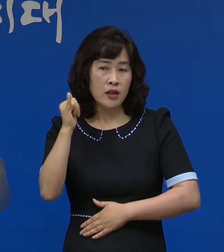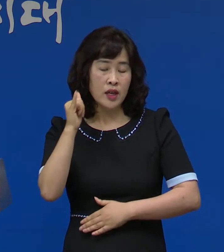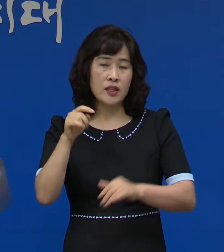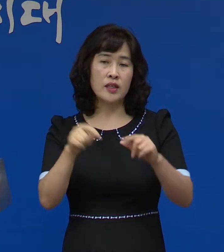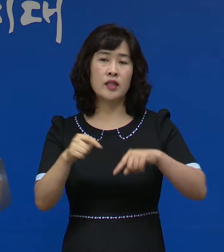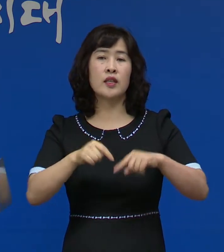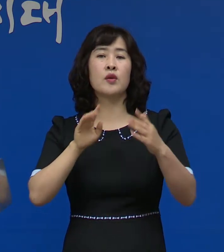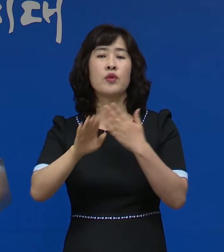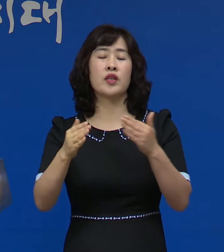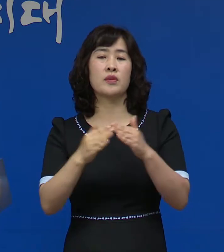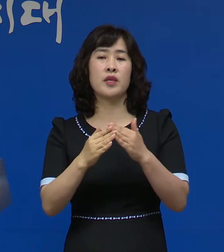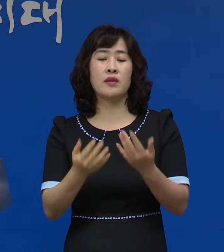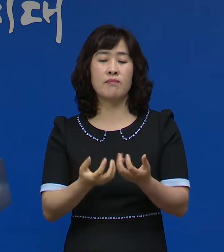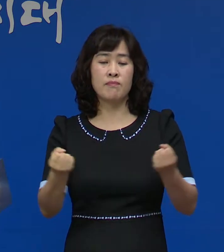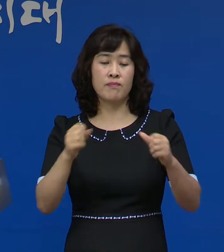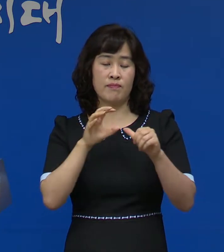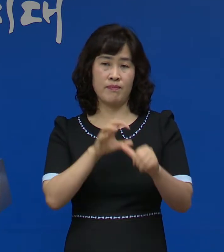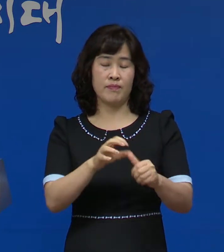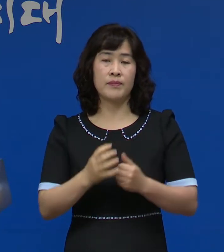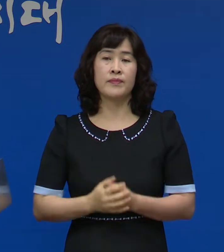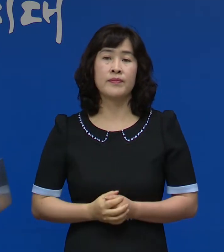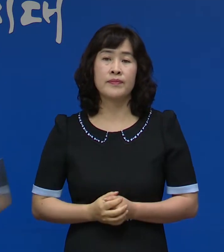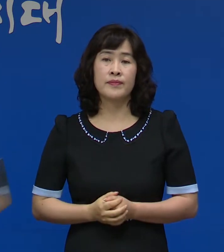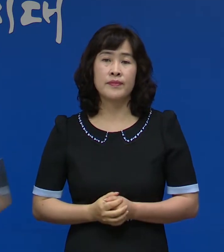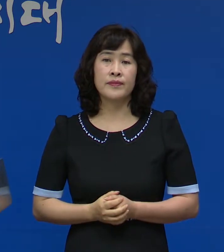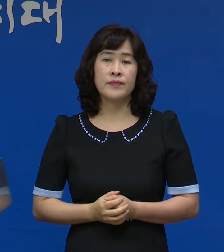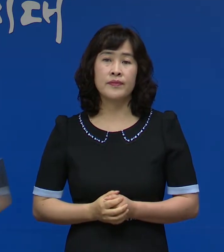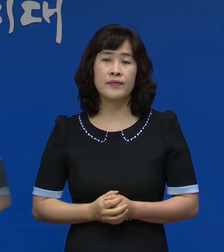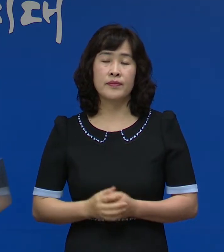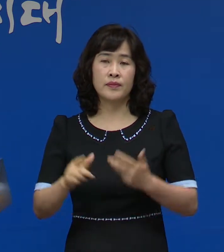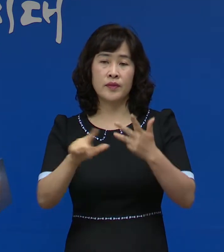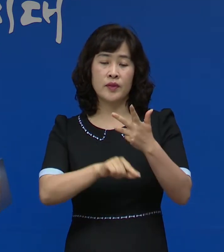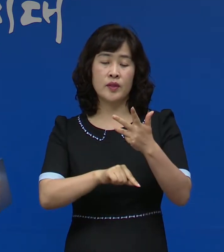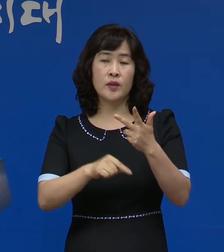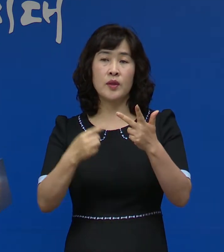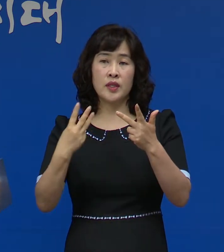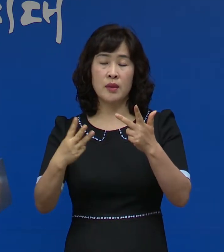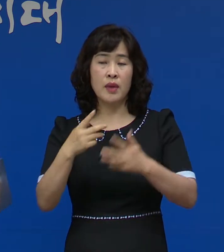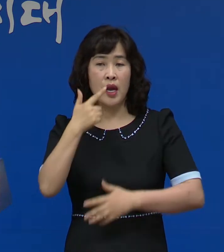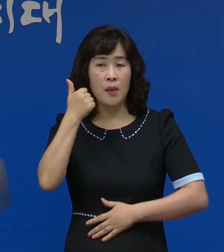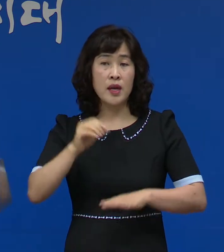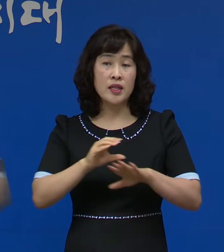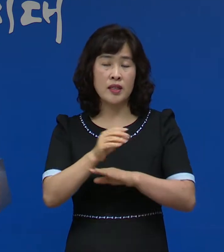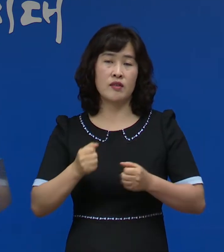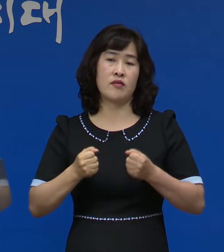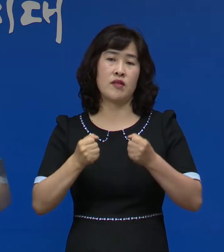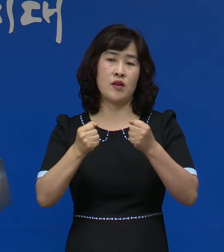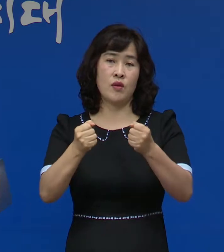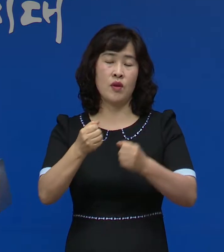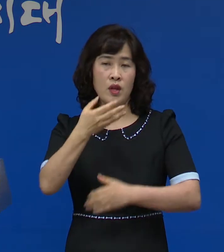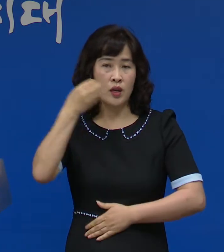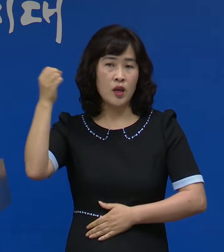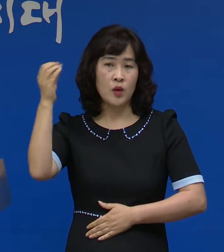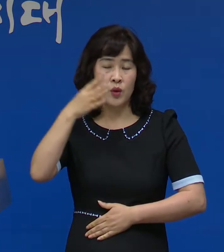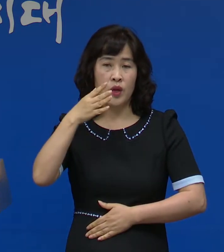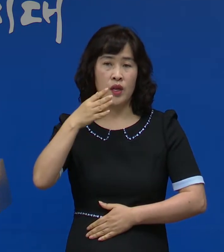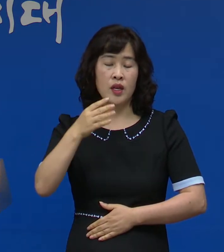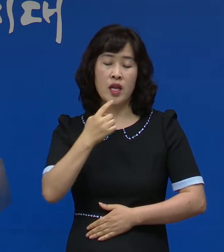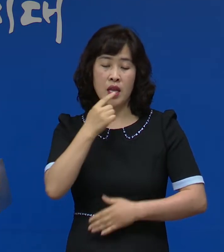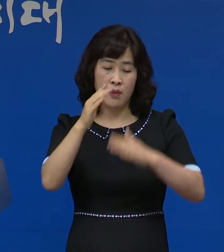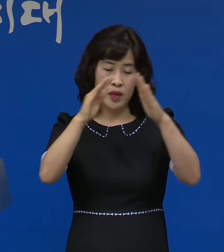자가격리 안내를 받았습니다 3일 아버지 차량을 이용해서 영광군